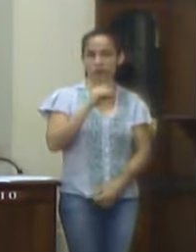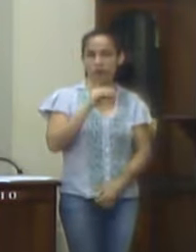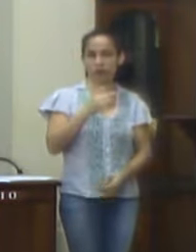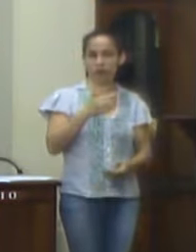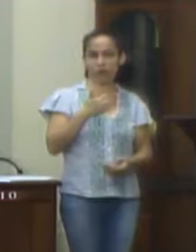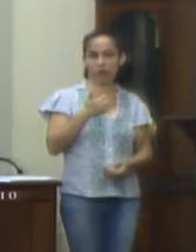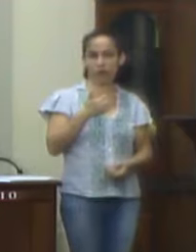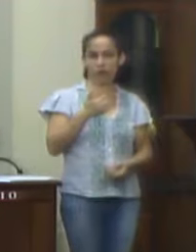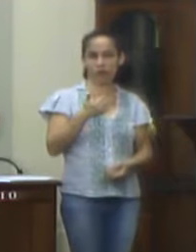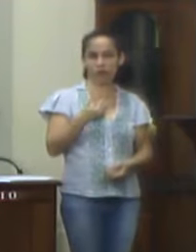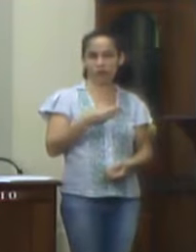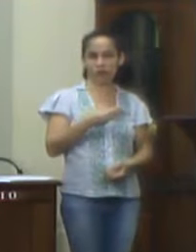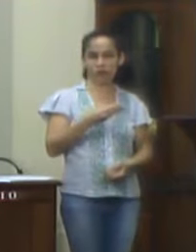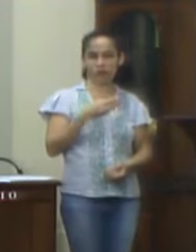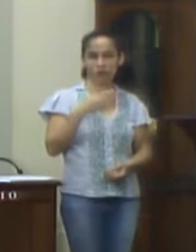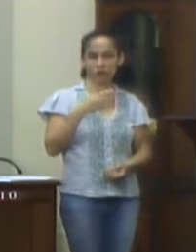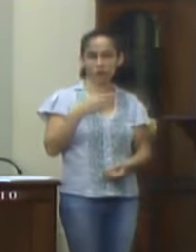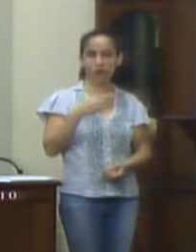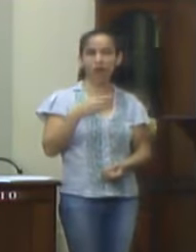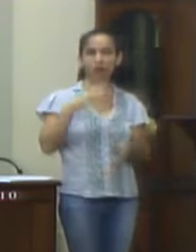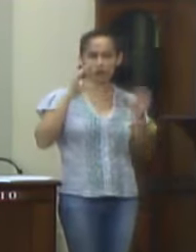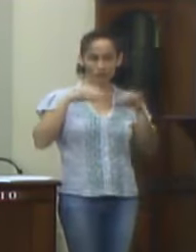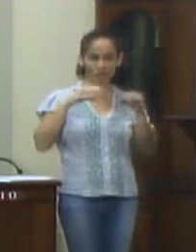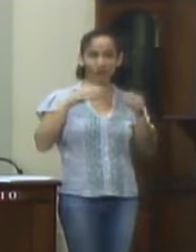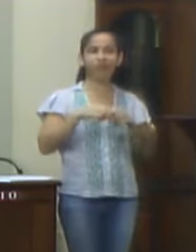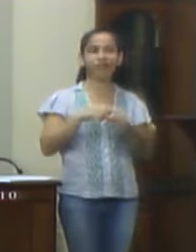dezembro de 2018, vereadora Fabiane Vasconcelos.